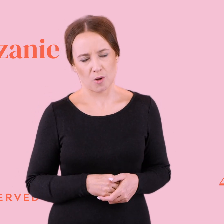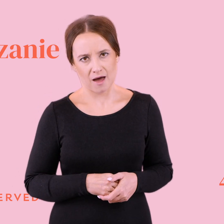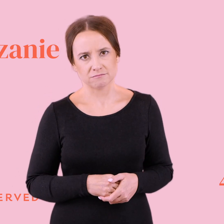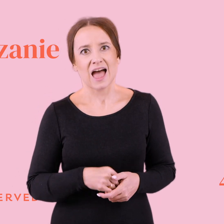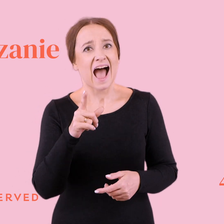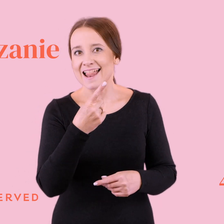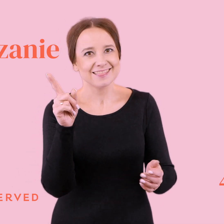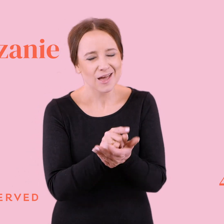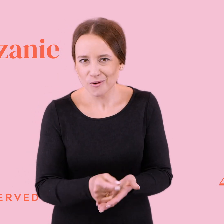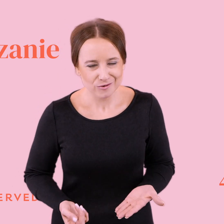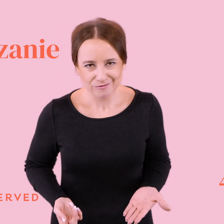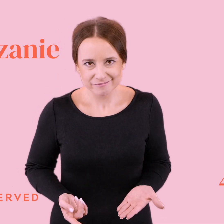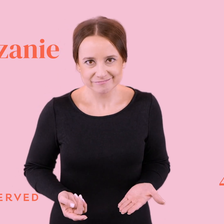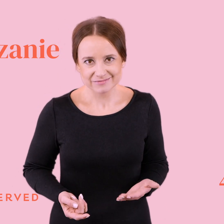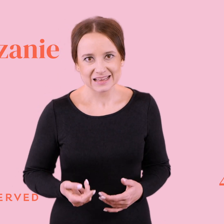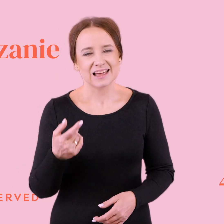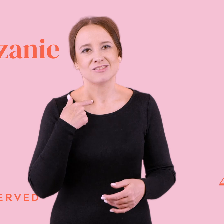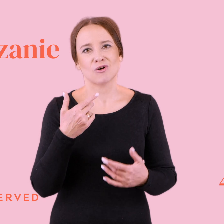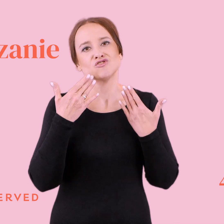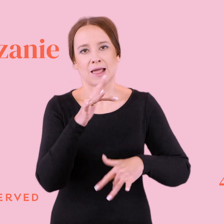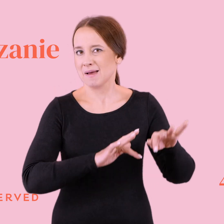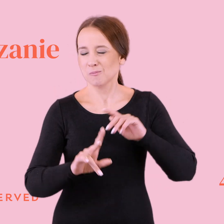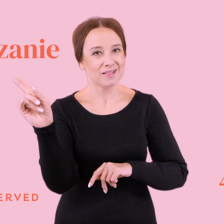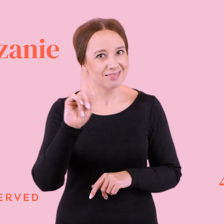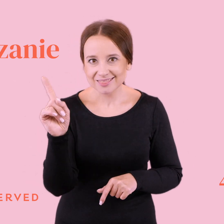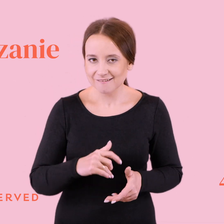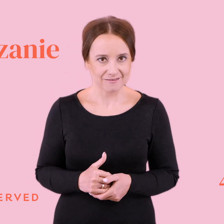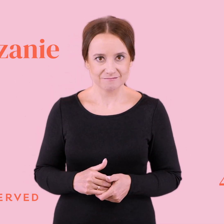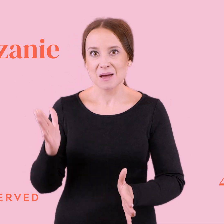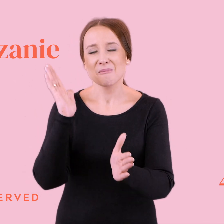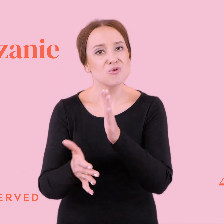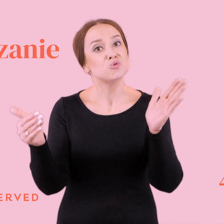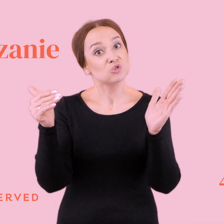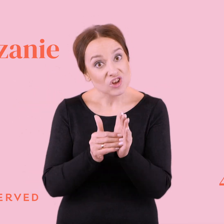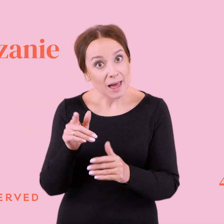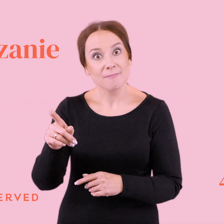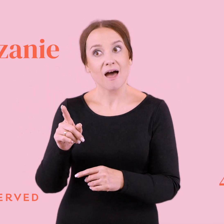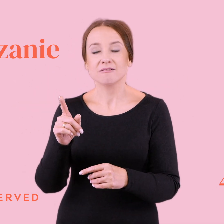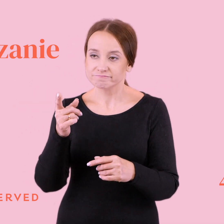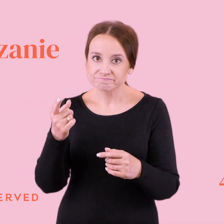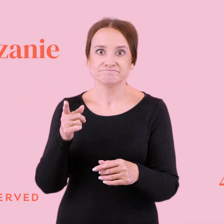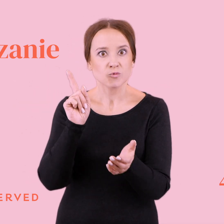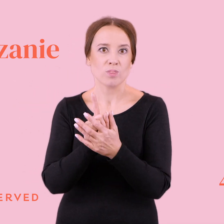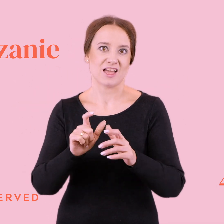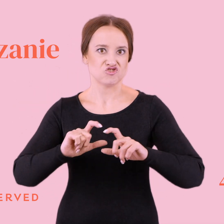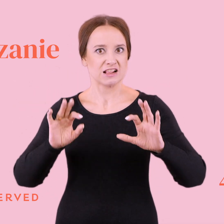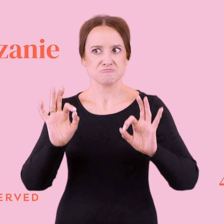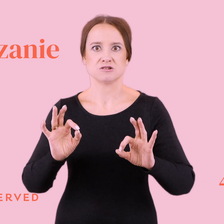czegoś nie uzyska się jakimiś manipulacjami, no. Po prostu trzeba chyba trafić na dobry czas. Na dobrą osobę.